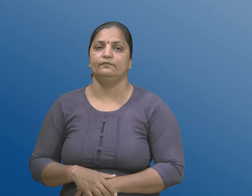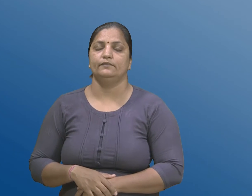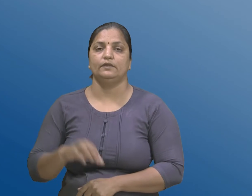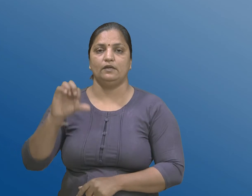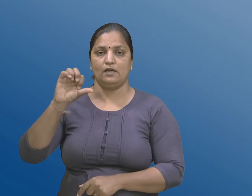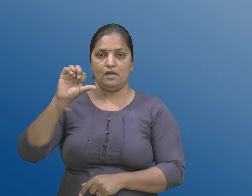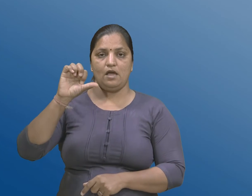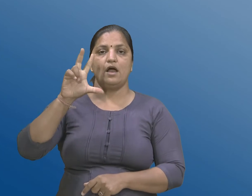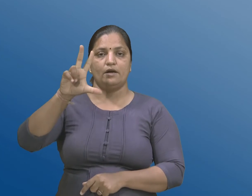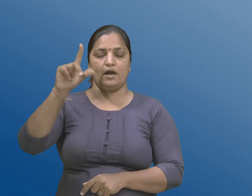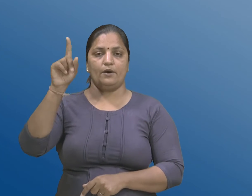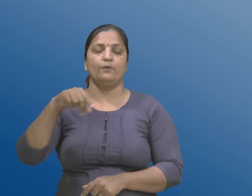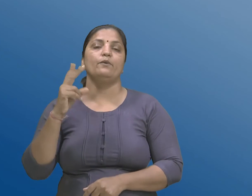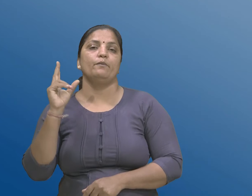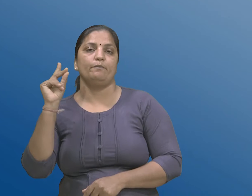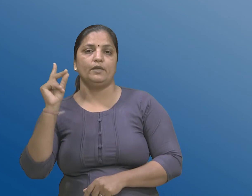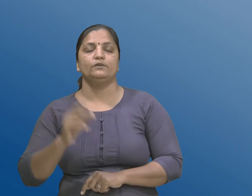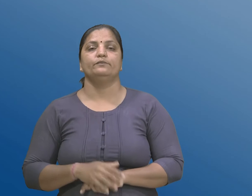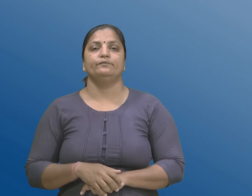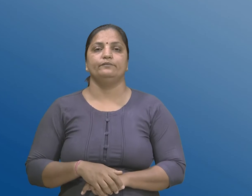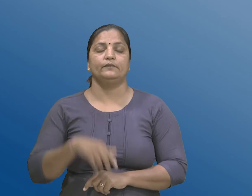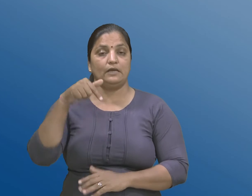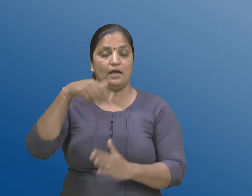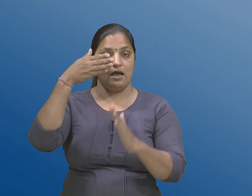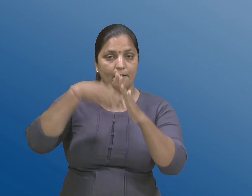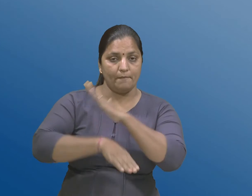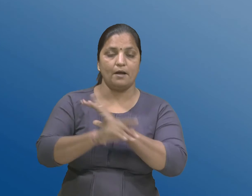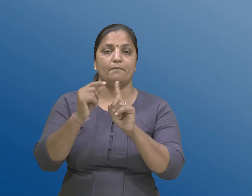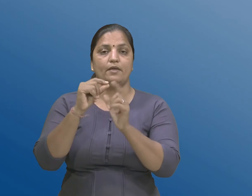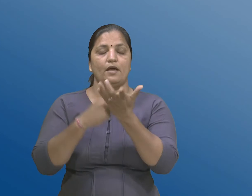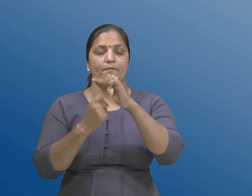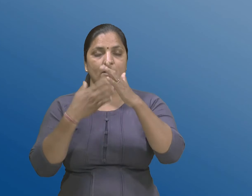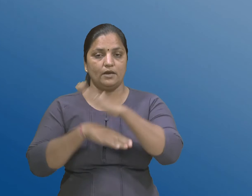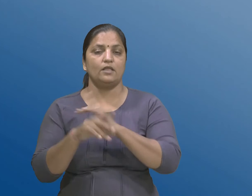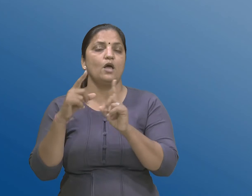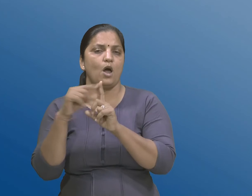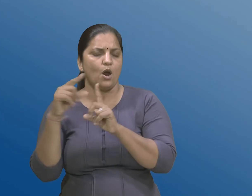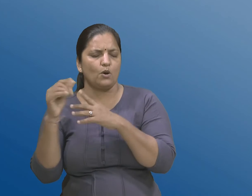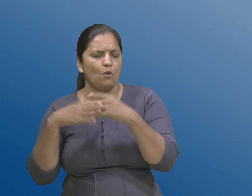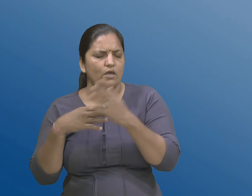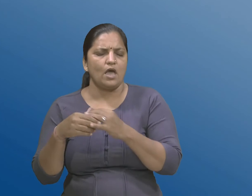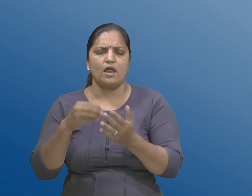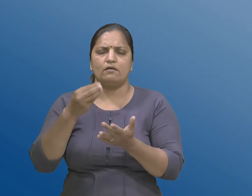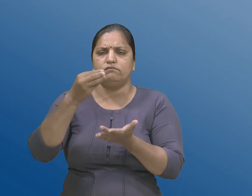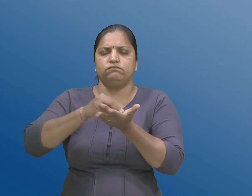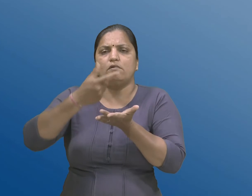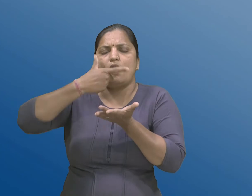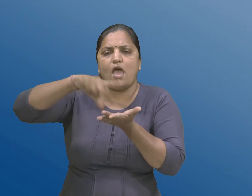अठाणूनु बिजु। आ खंड हेठल करवामा आवेल दरेक आदेश ते बहार पाडवामा